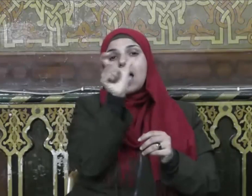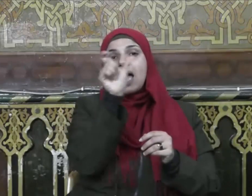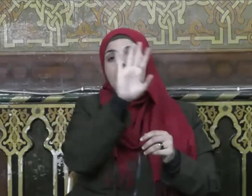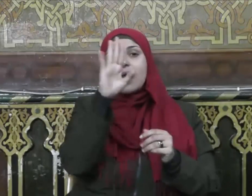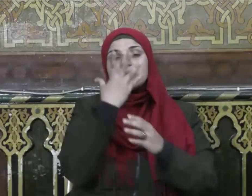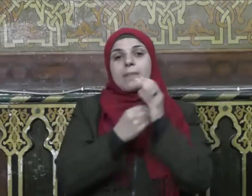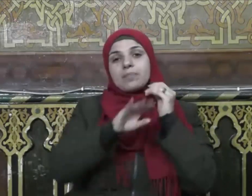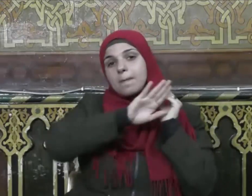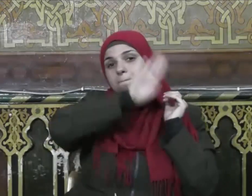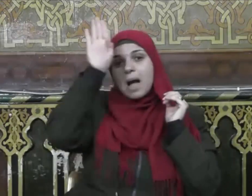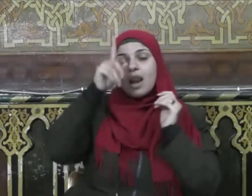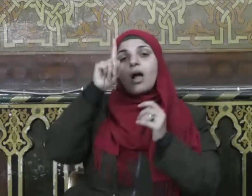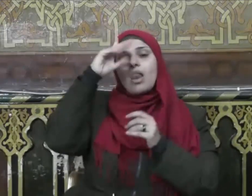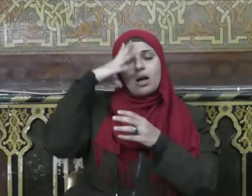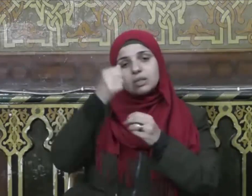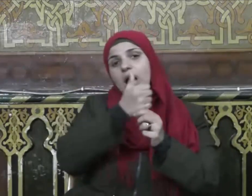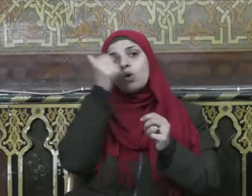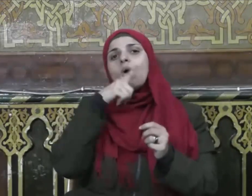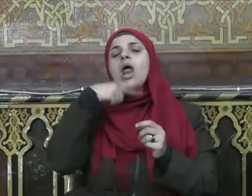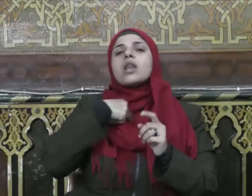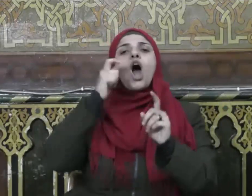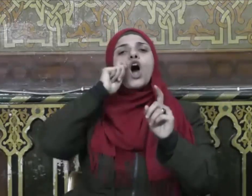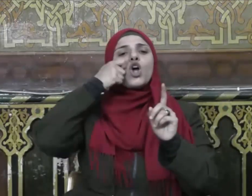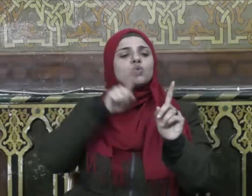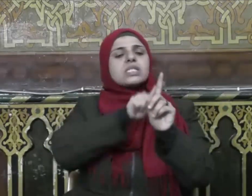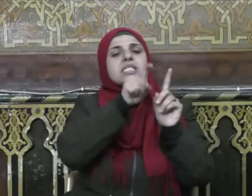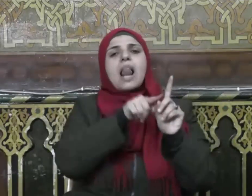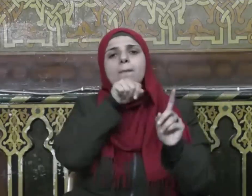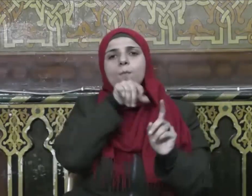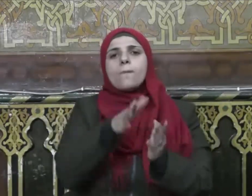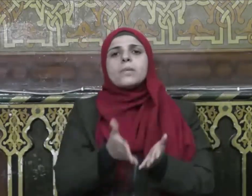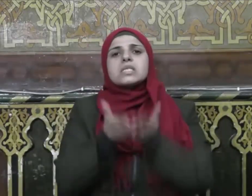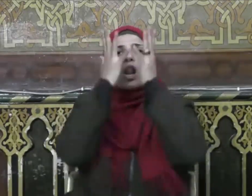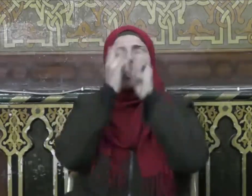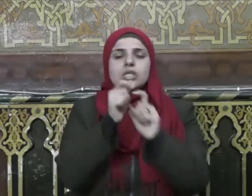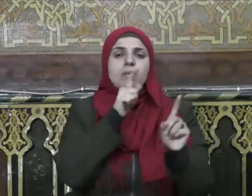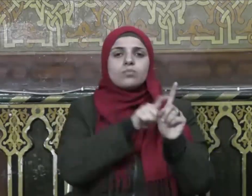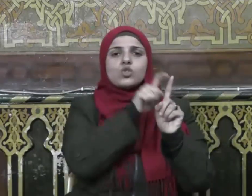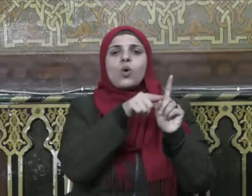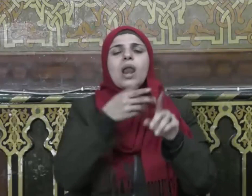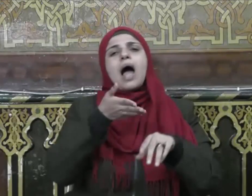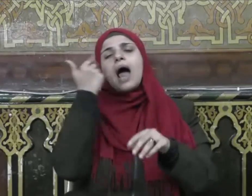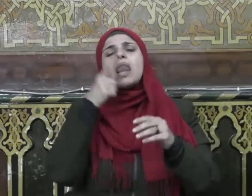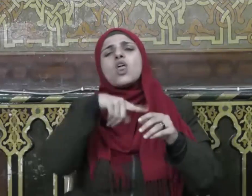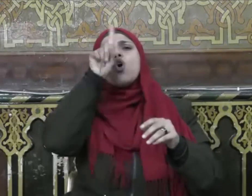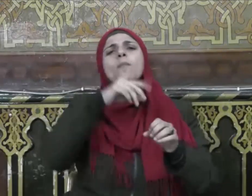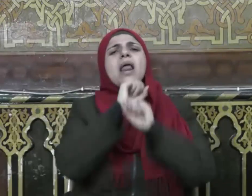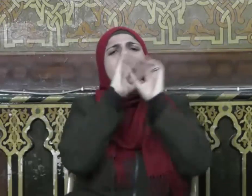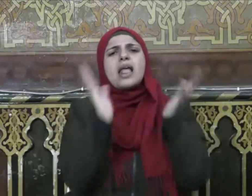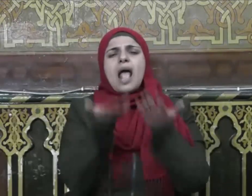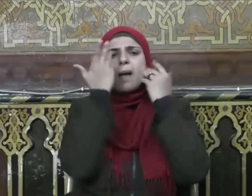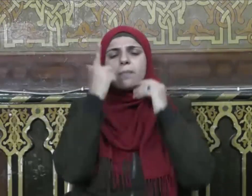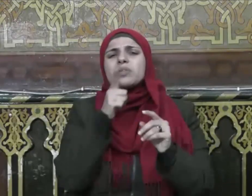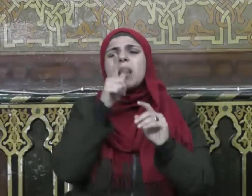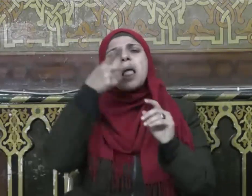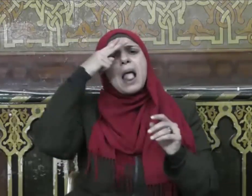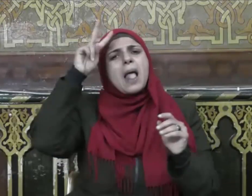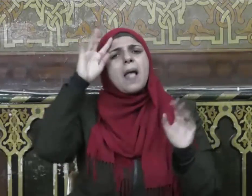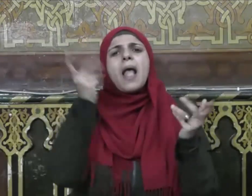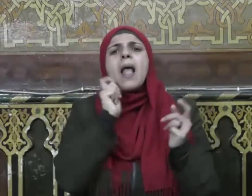عنه أن رجلا سأل النبي صلى الله عليه وسلم عن الساعة فقال متى الساعة قال